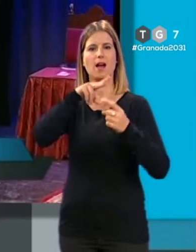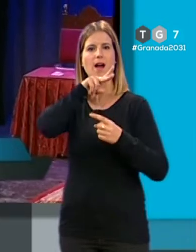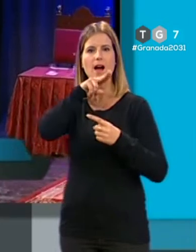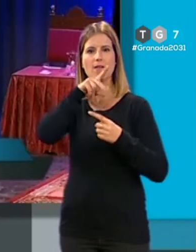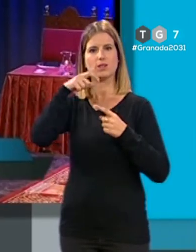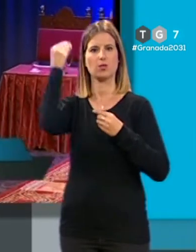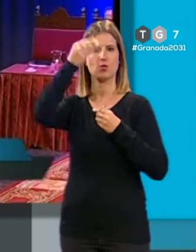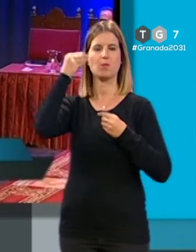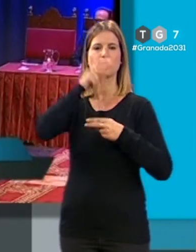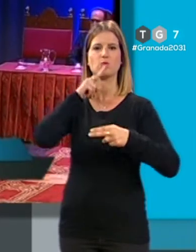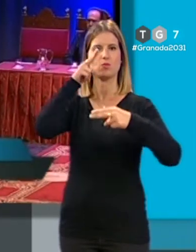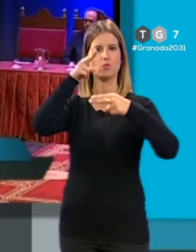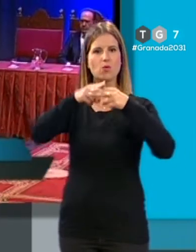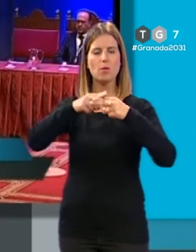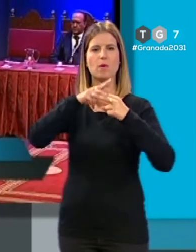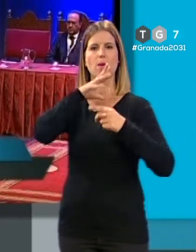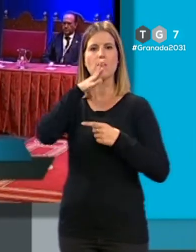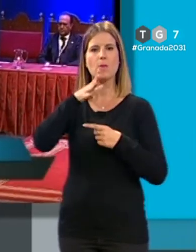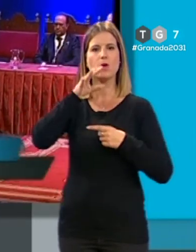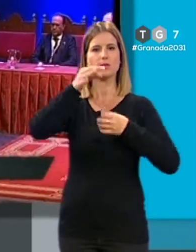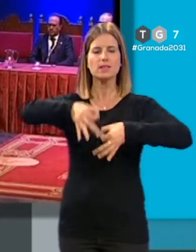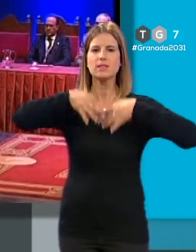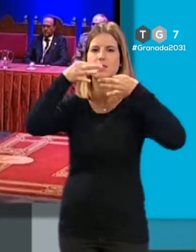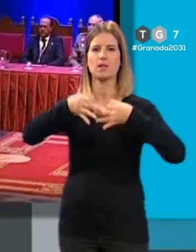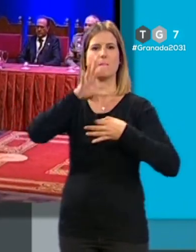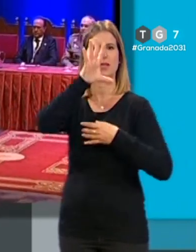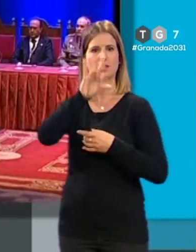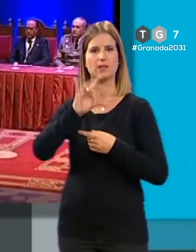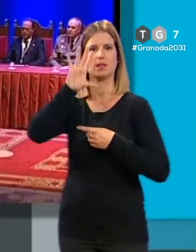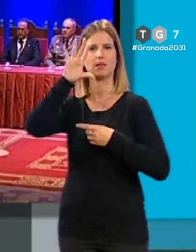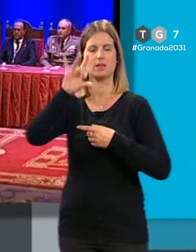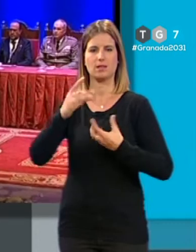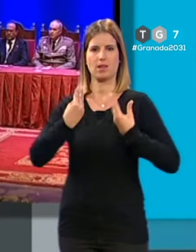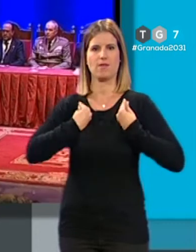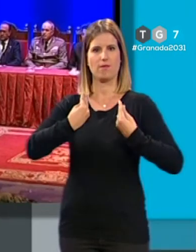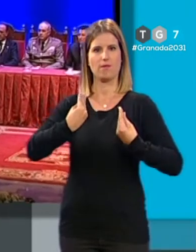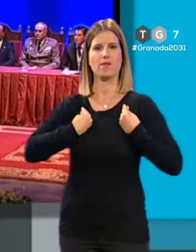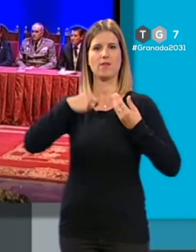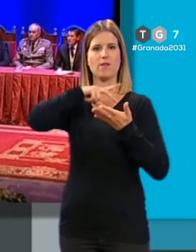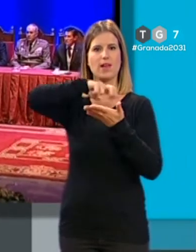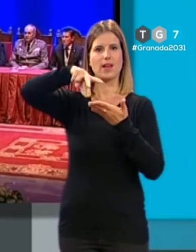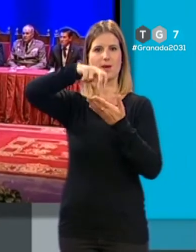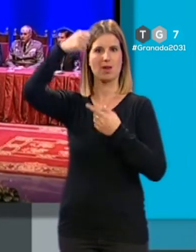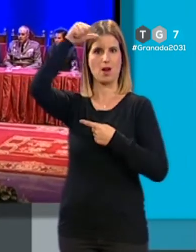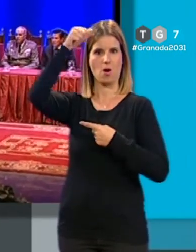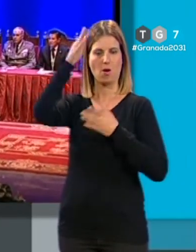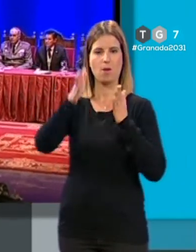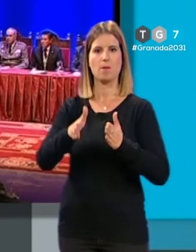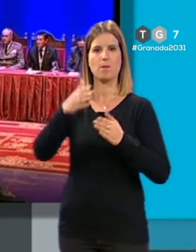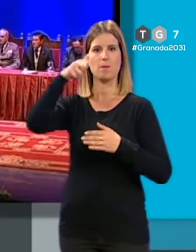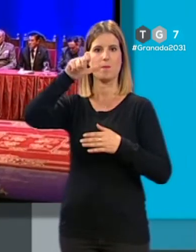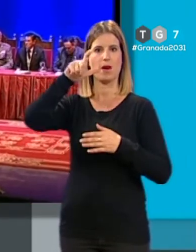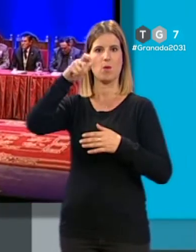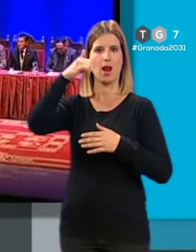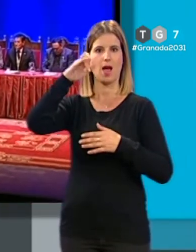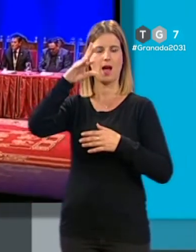nombre por el que sí, siempre sí, vive y camina este hombre. Manuel Amador había